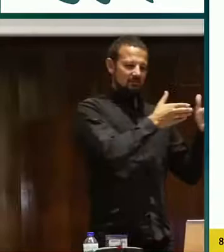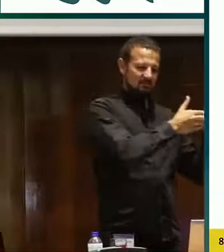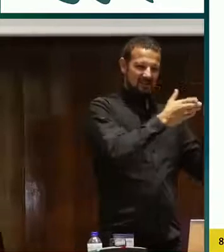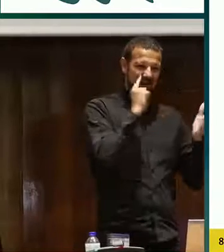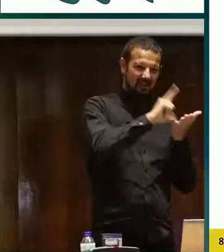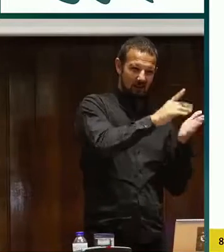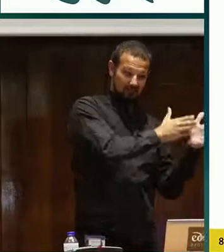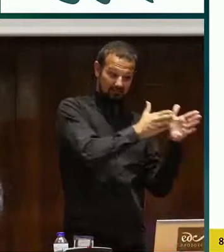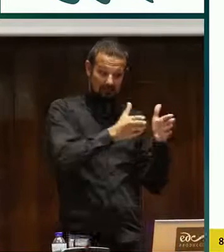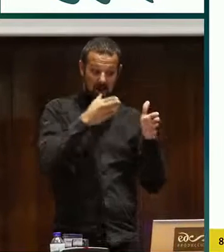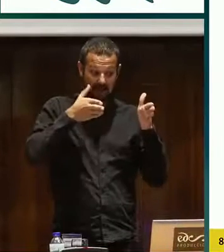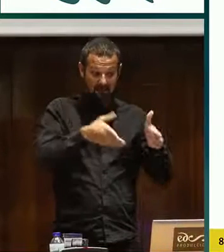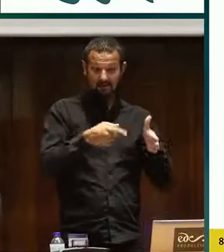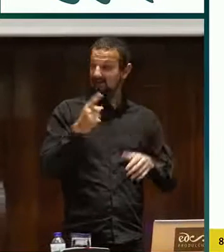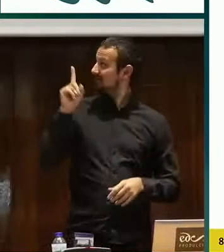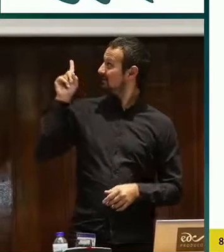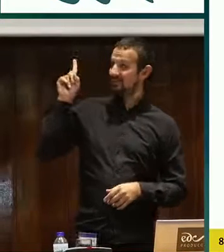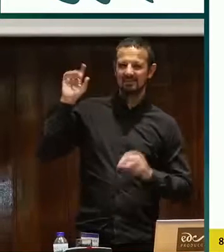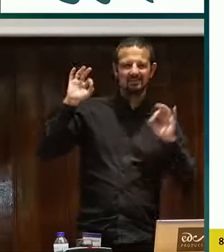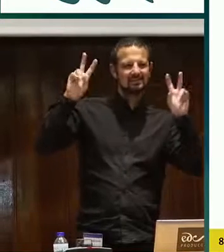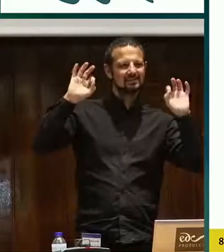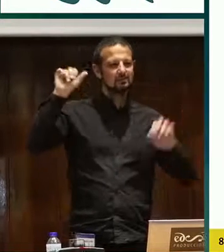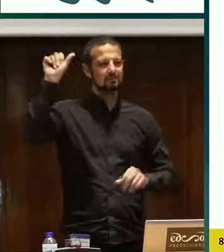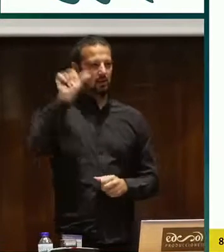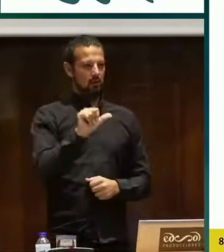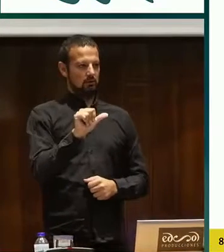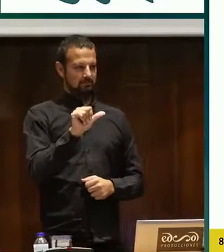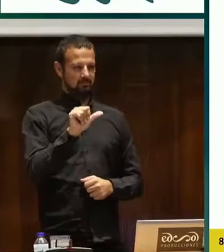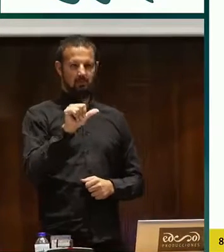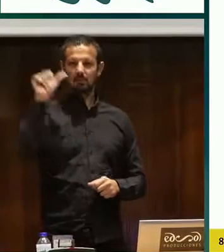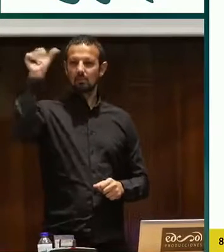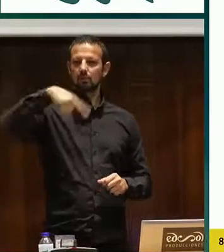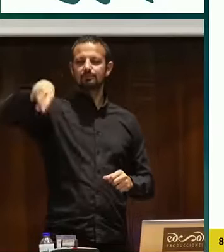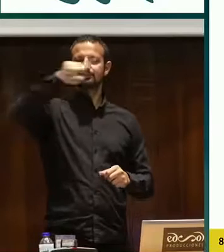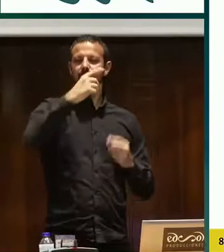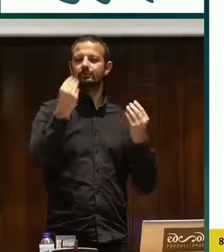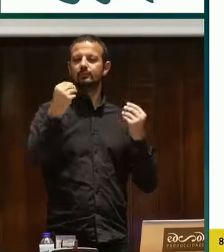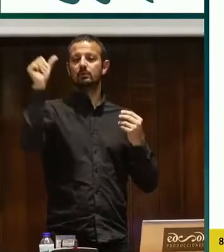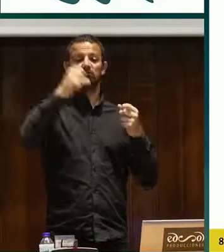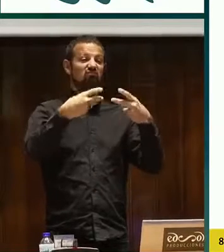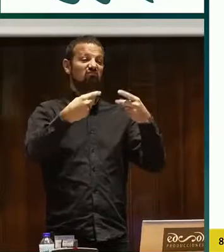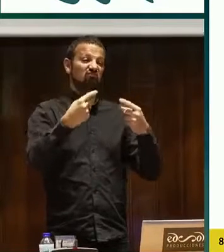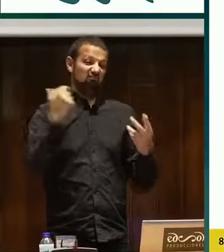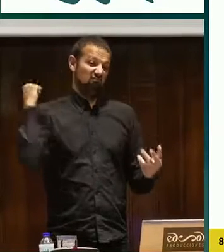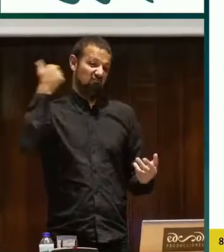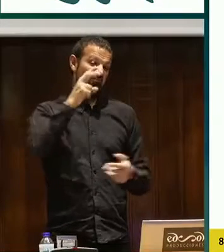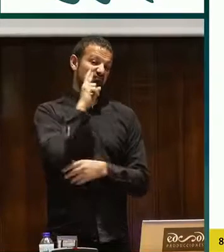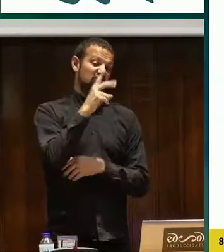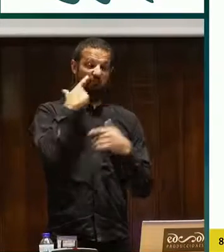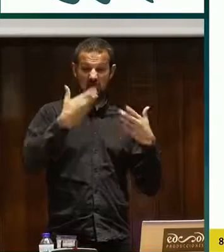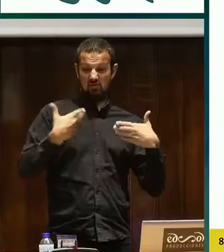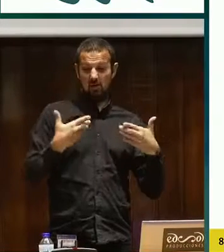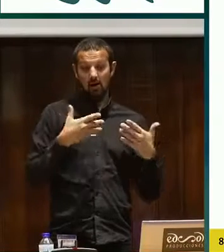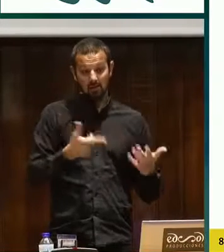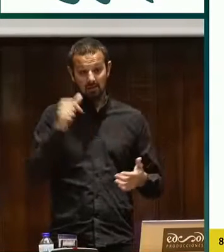directamente. Bueno, pasando un poco de lo que estaba explicando Emilio, más el ámbito literario, ahora vamos a abordar el ámbito cinematográfico. Sabéis que